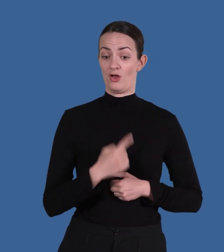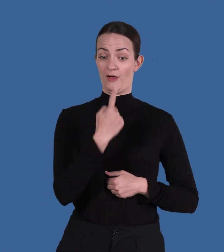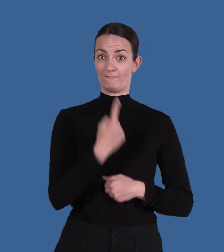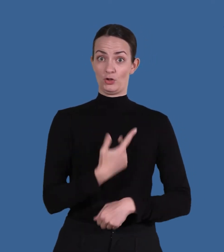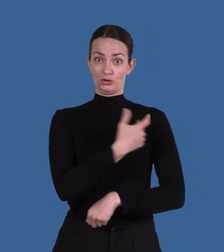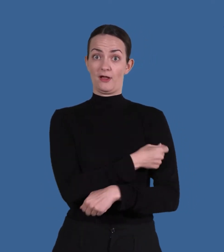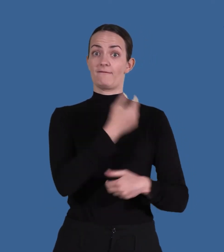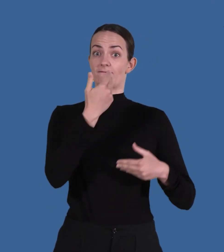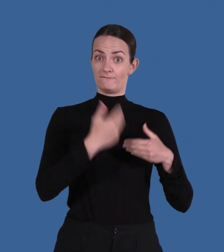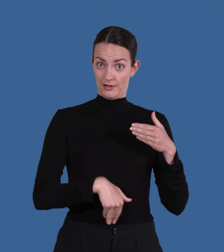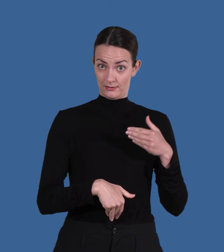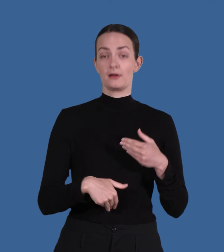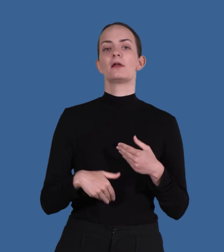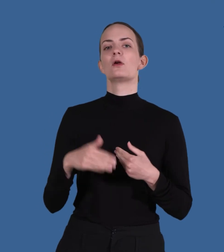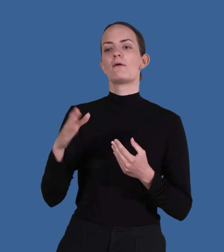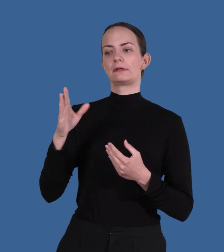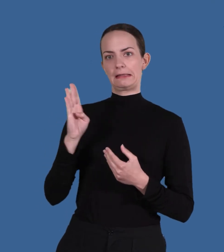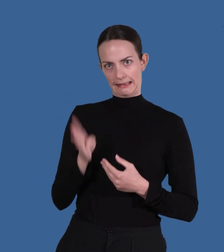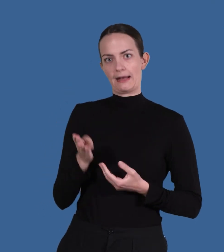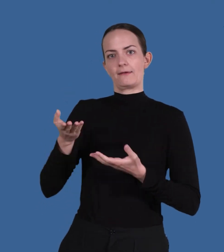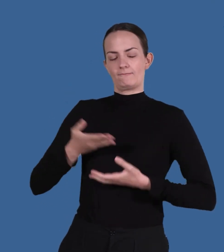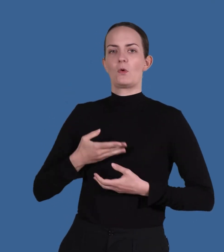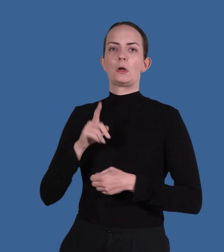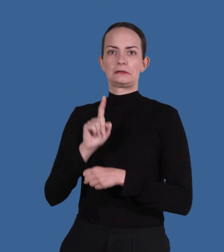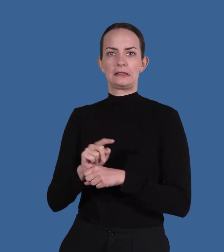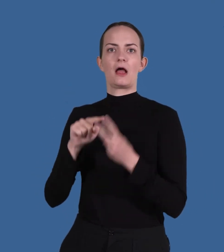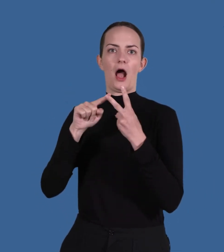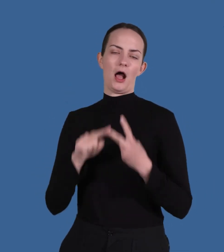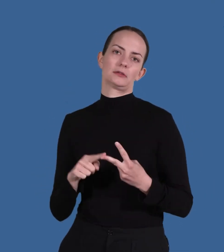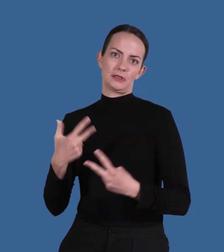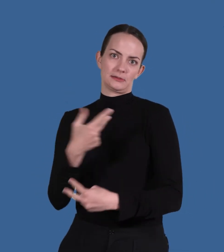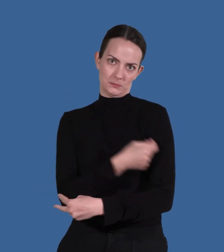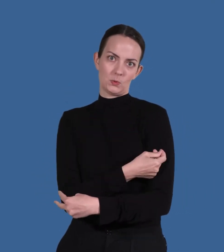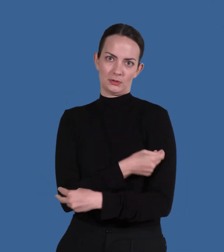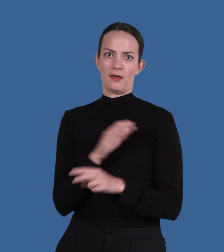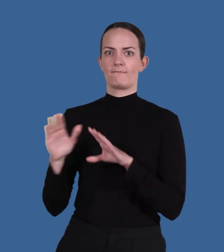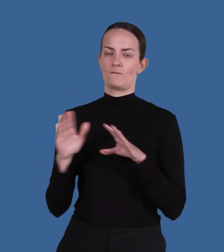Tid för dos två får du av vårdpersonalen när du får den första dosen